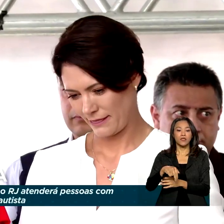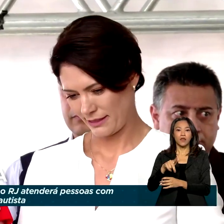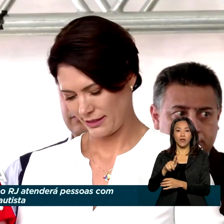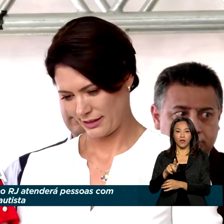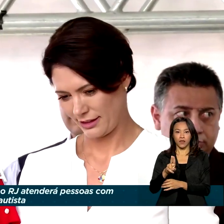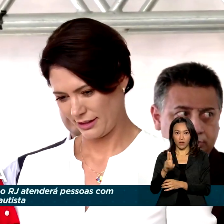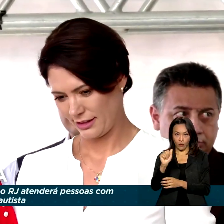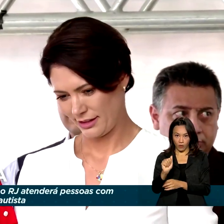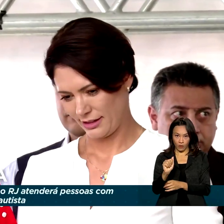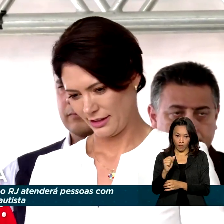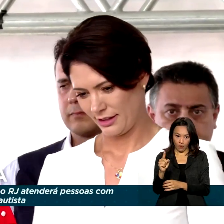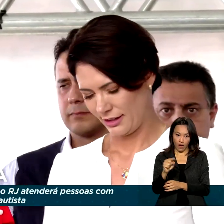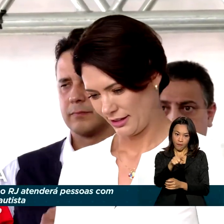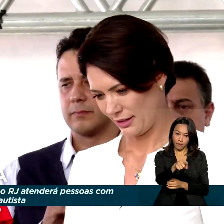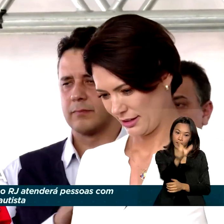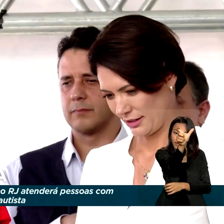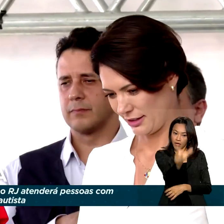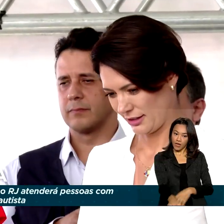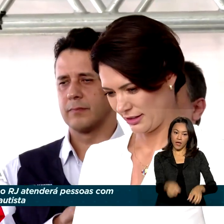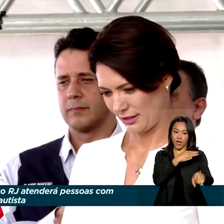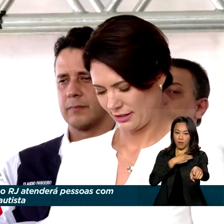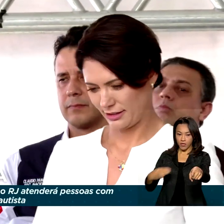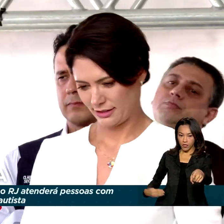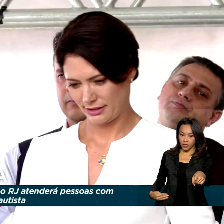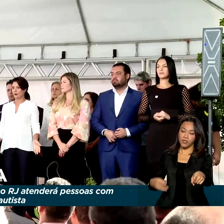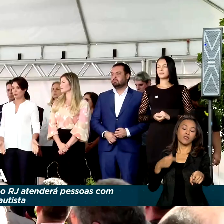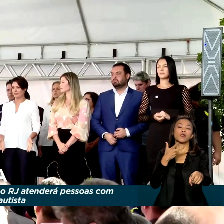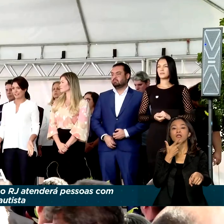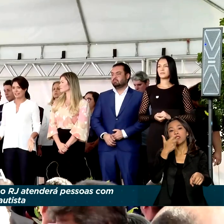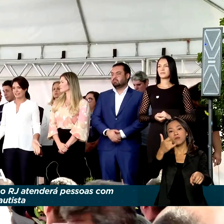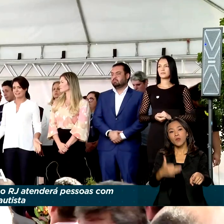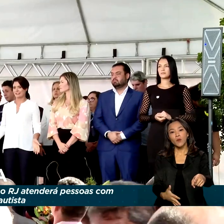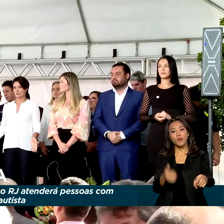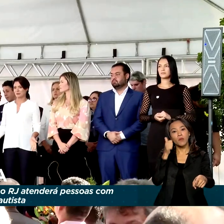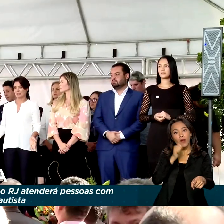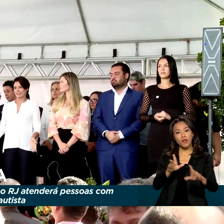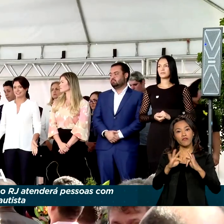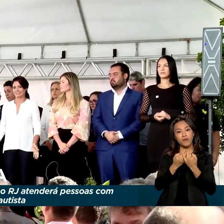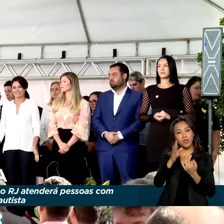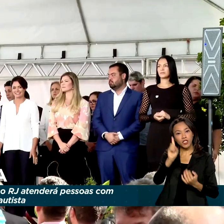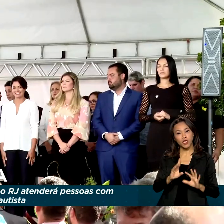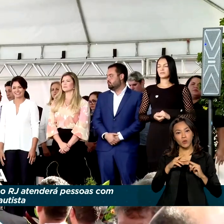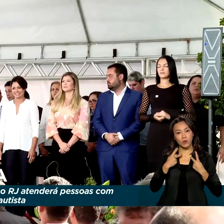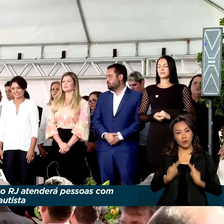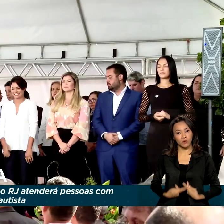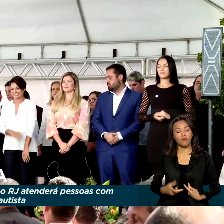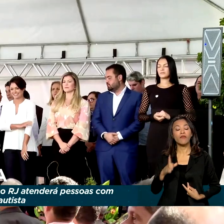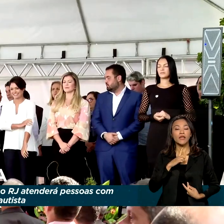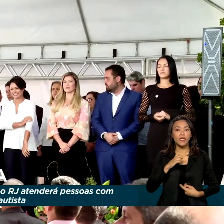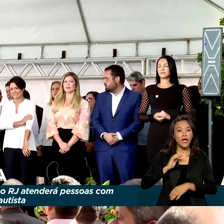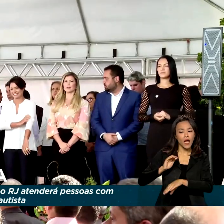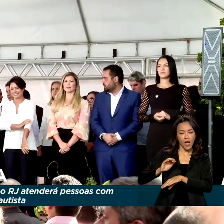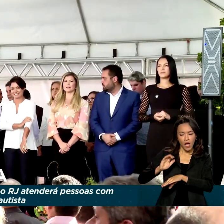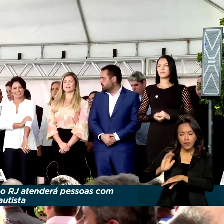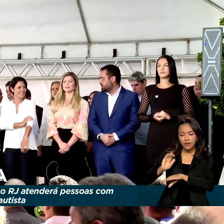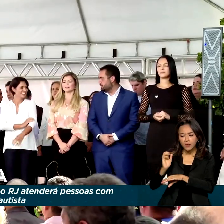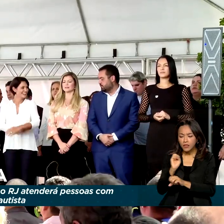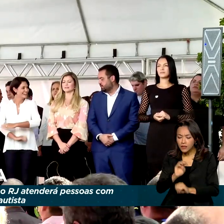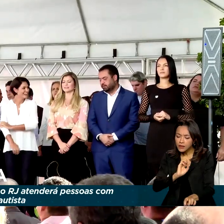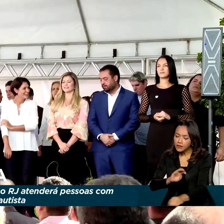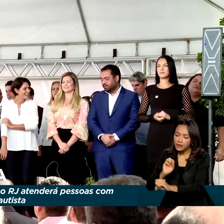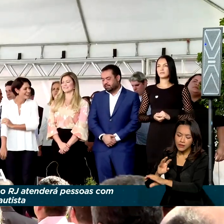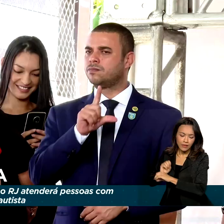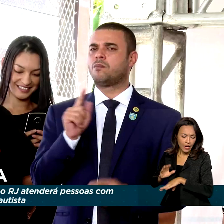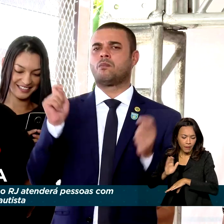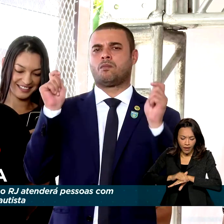ministra da Mulher, da Família e dos Direitos Humanos, o local buscará a autonomia dos autistas e a